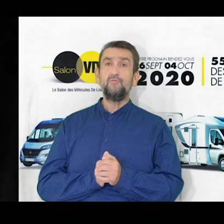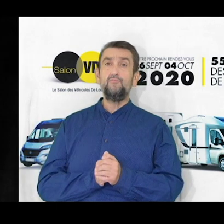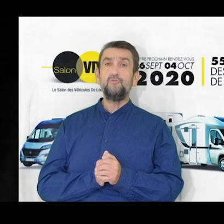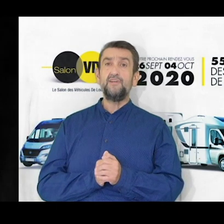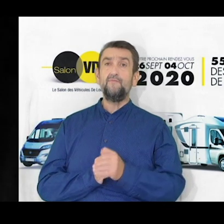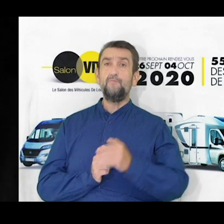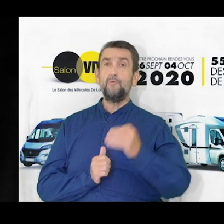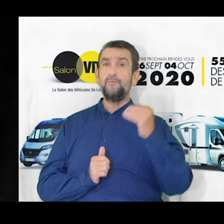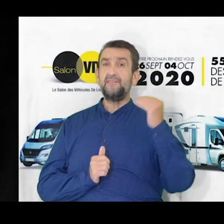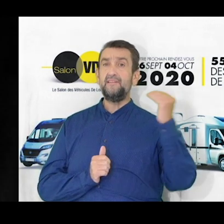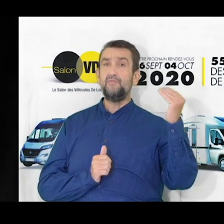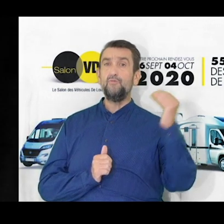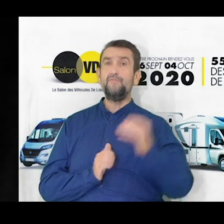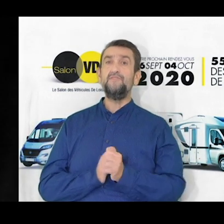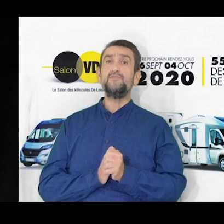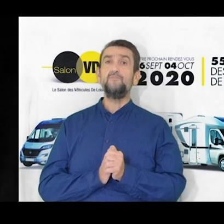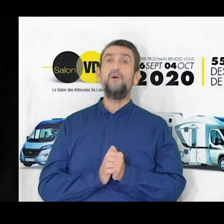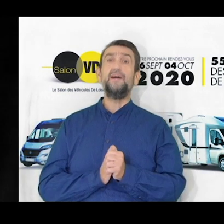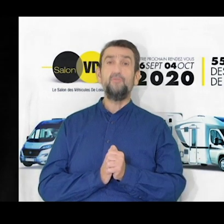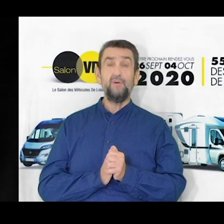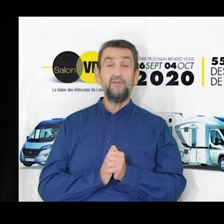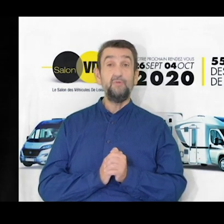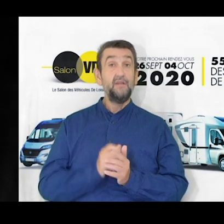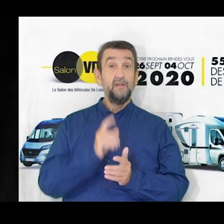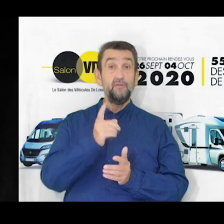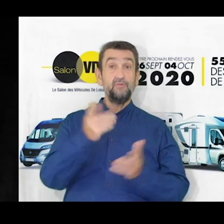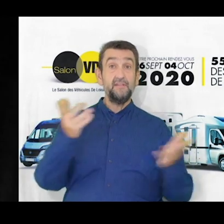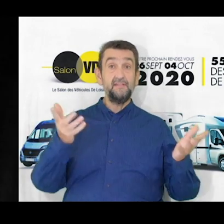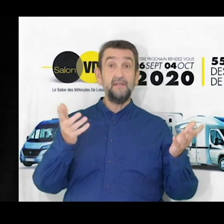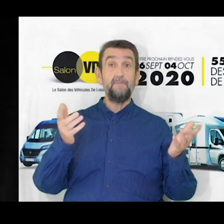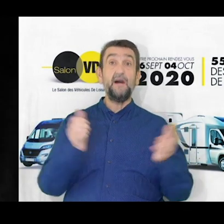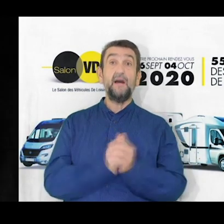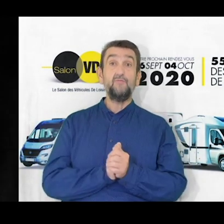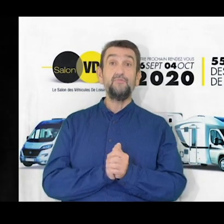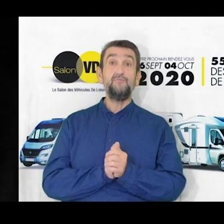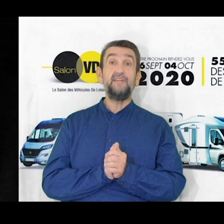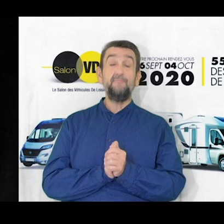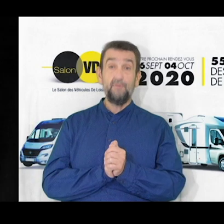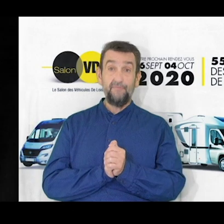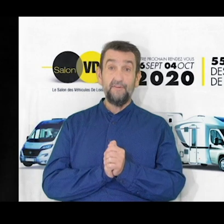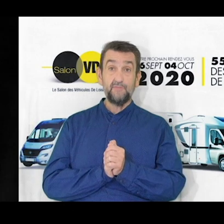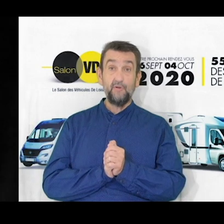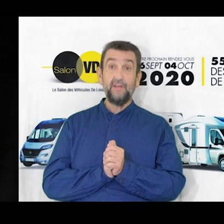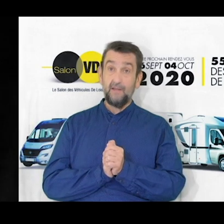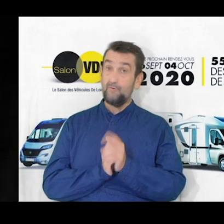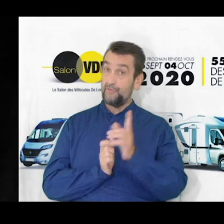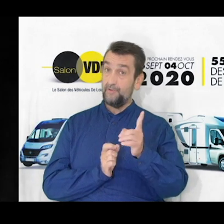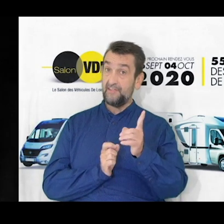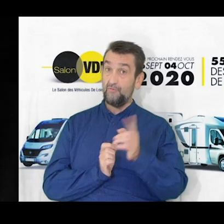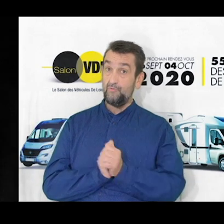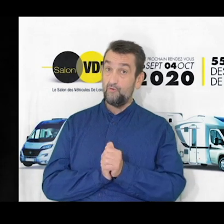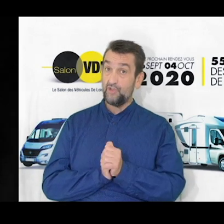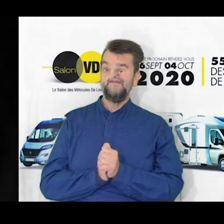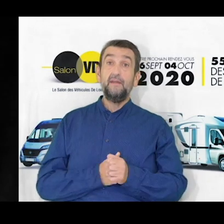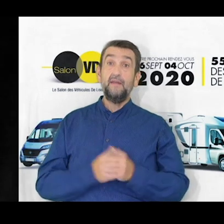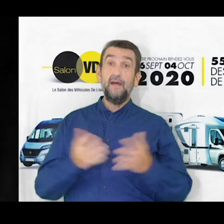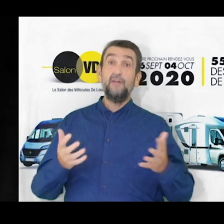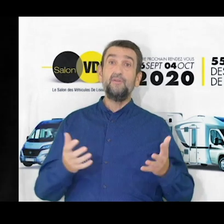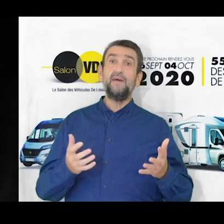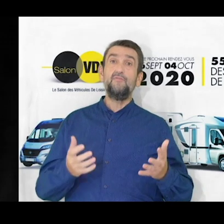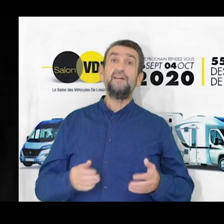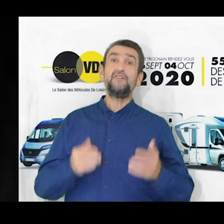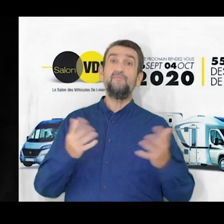sur les salons du bourget vont vous proposer des taux de financement à taux réduit donc n'hésitez pas à consulter pour le financement également sur la salle du bourget